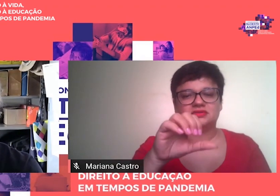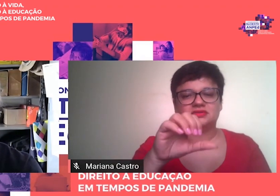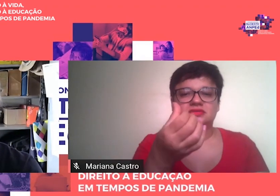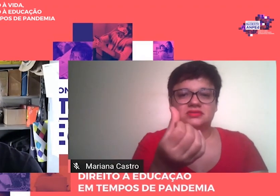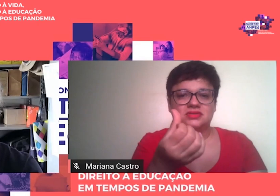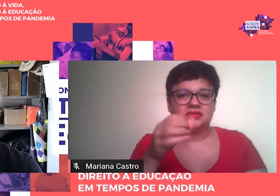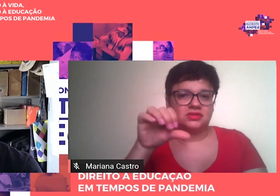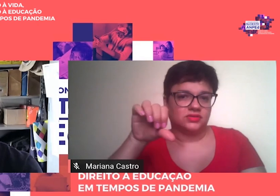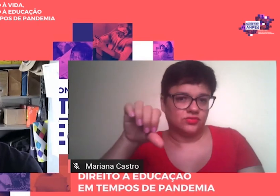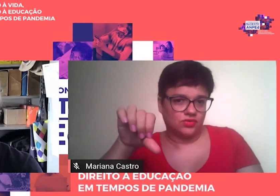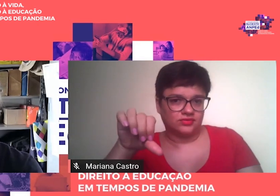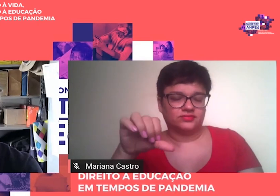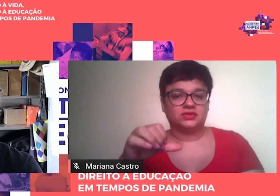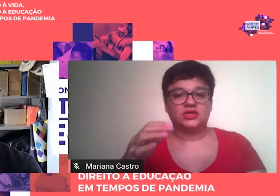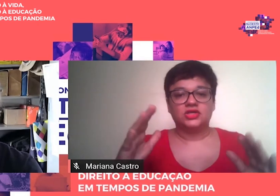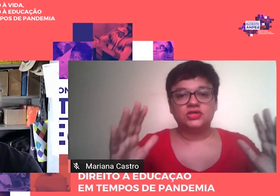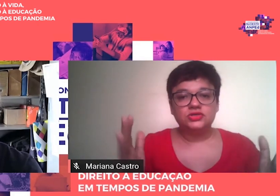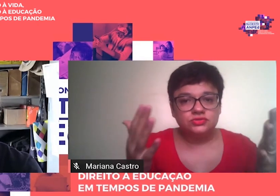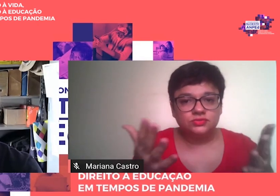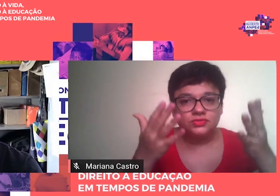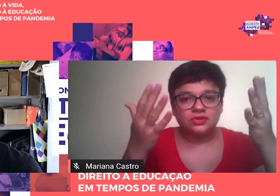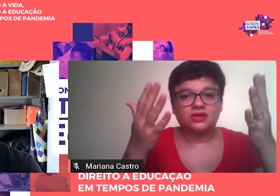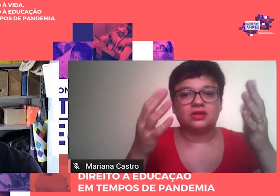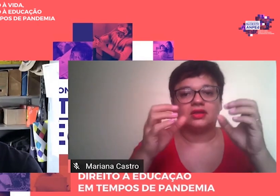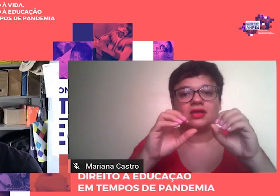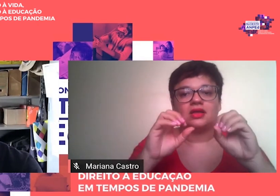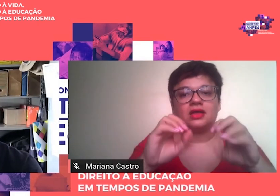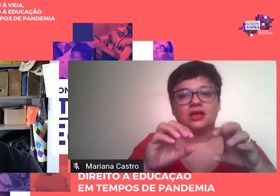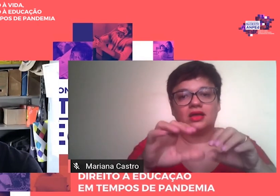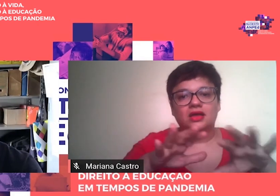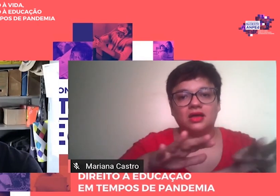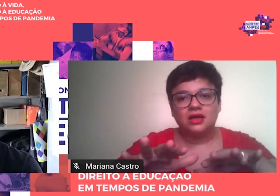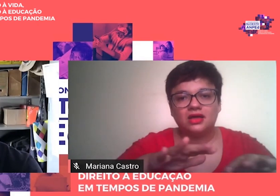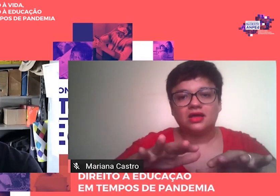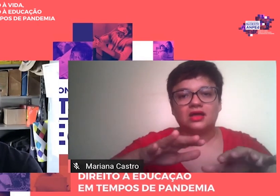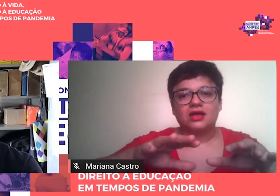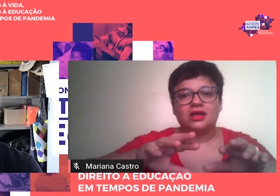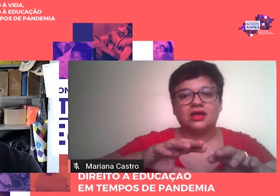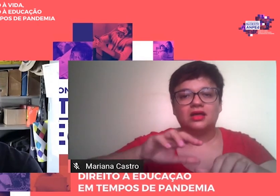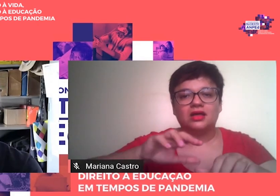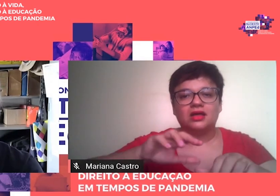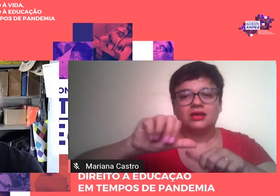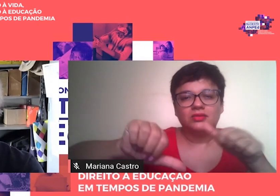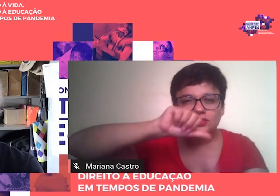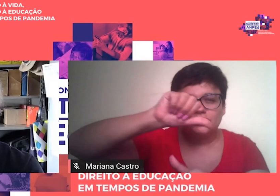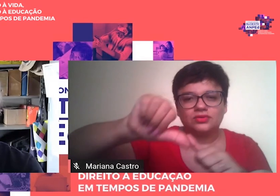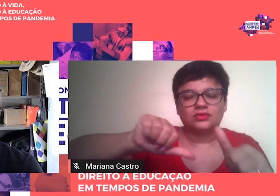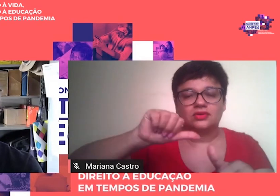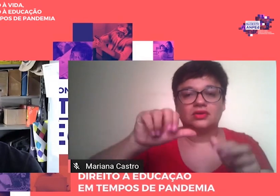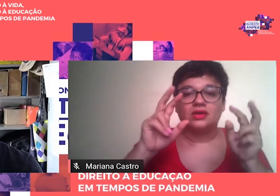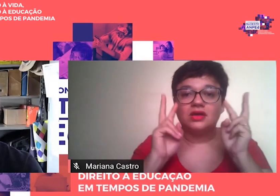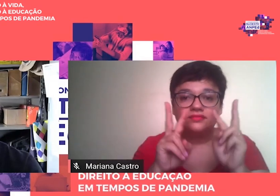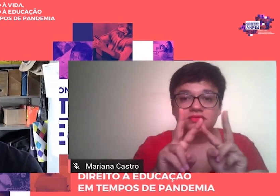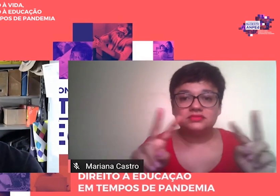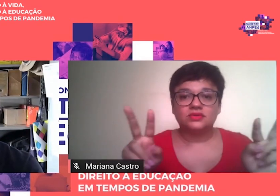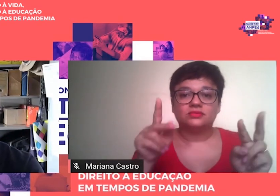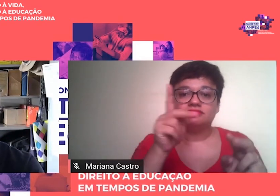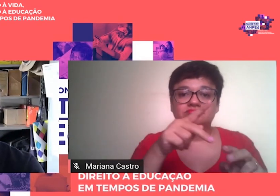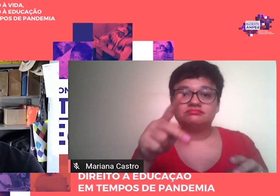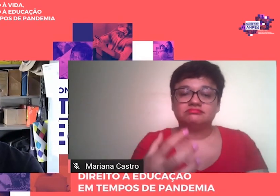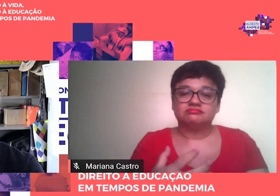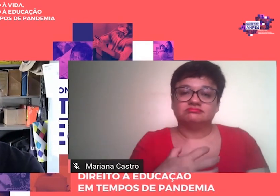não estimular a ação transformadora na educação, essa visão teria levado os professores a se sentirem